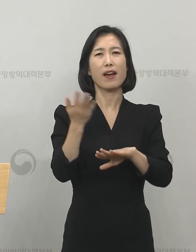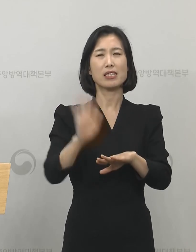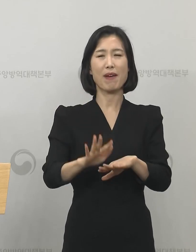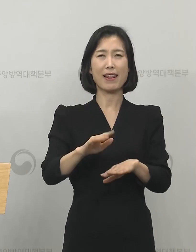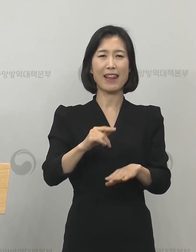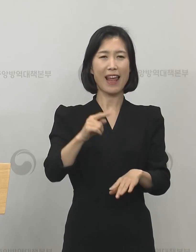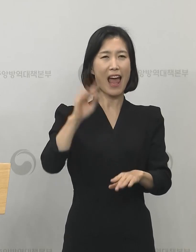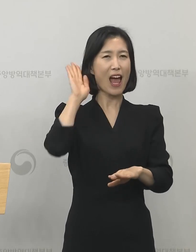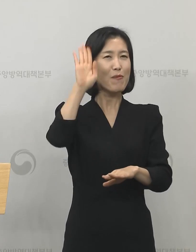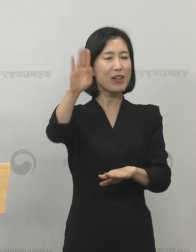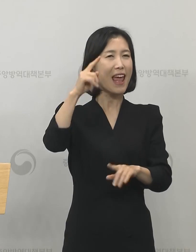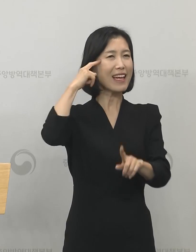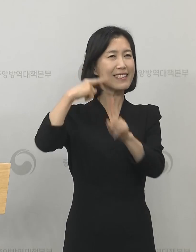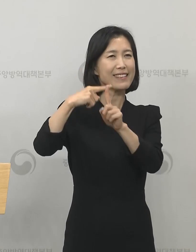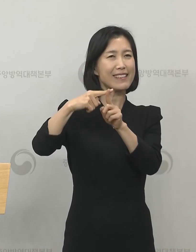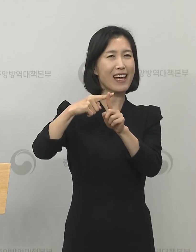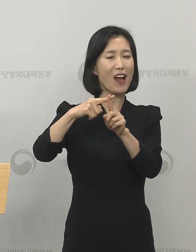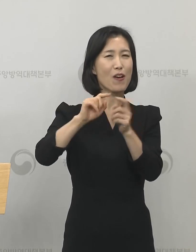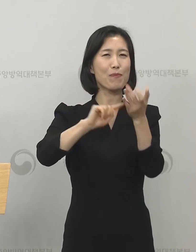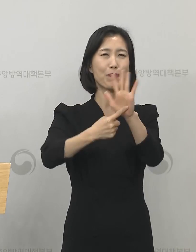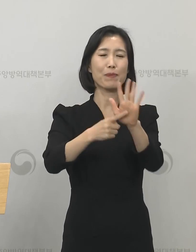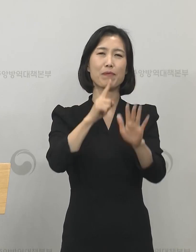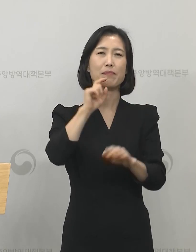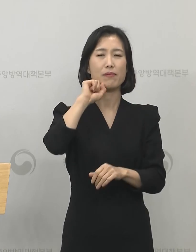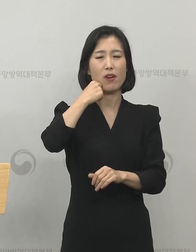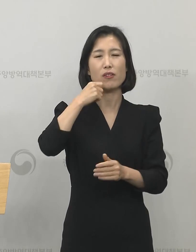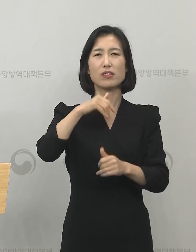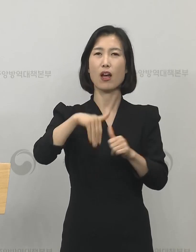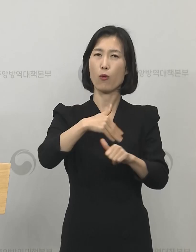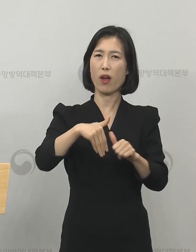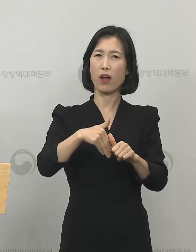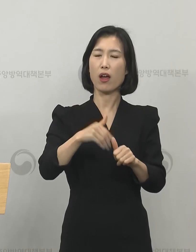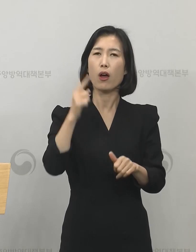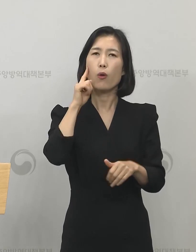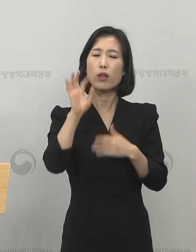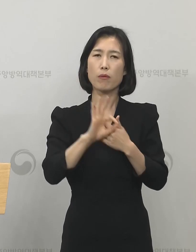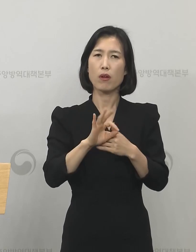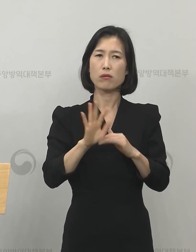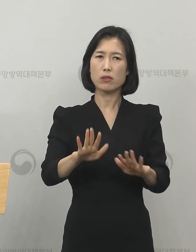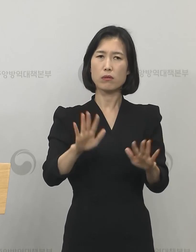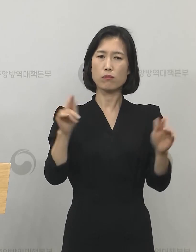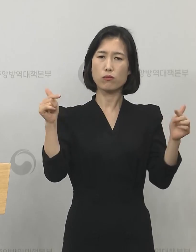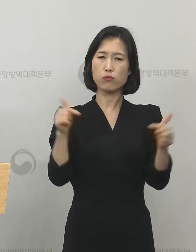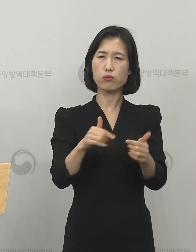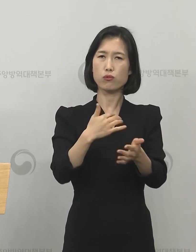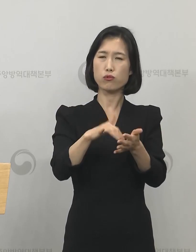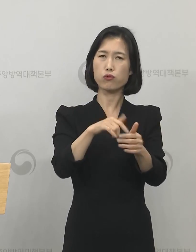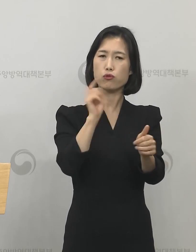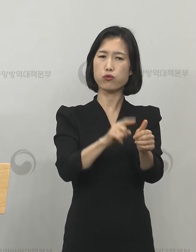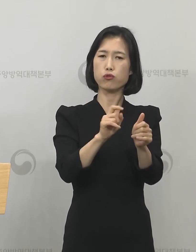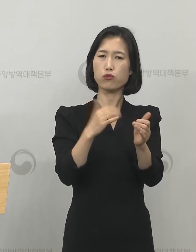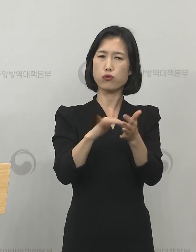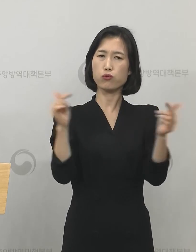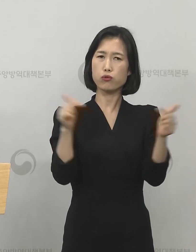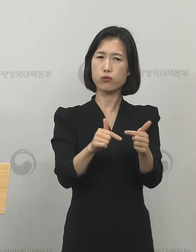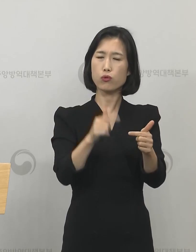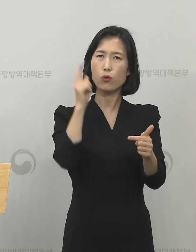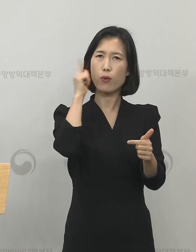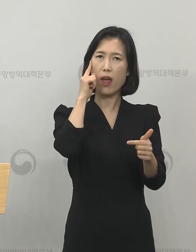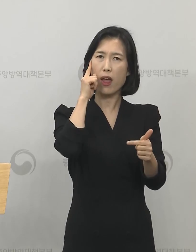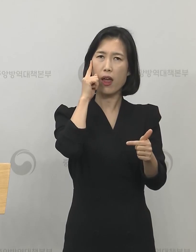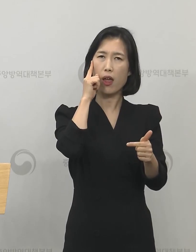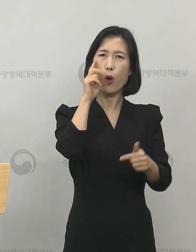예측을 할 수는 없는 상황입니다. 혹시 우리가 놓치고 있는 감염자가 어디에 있을지